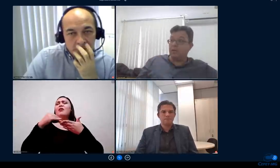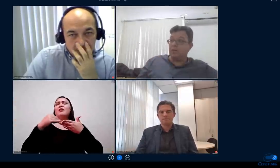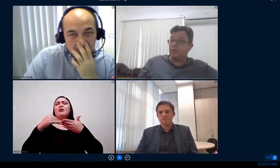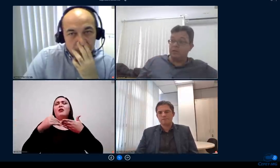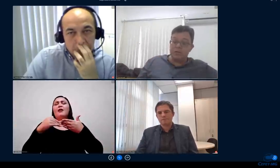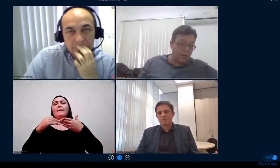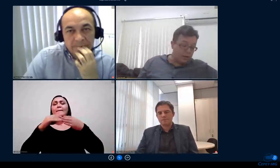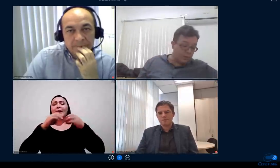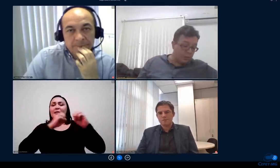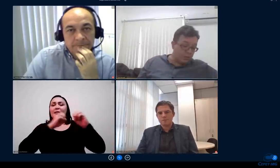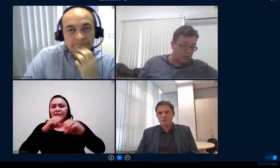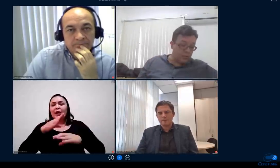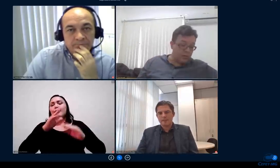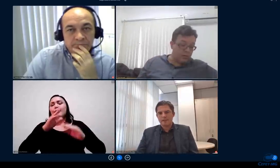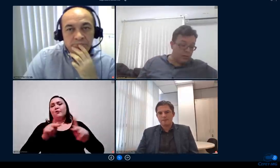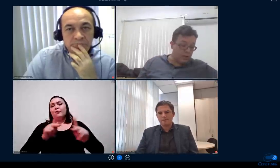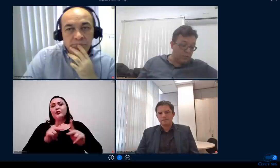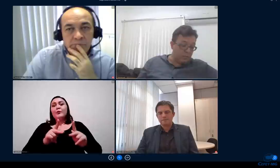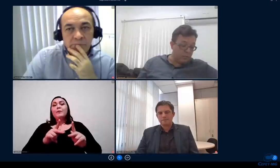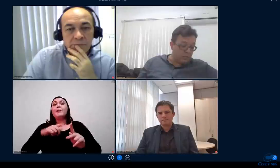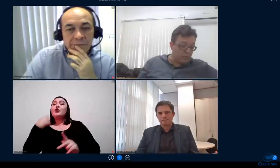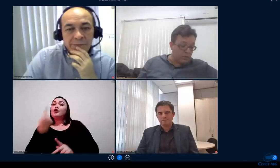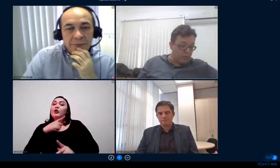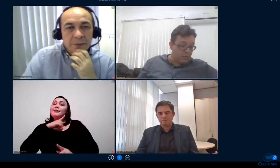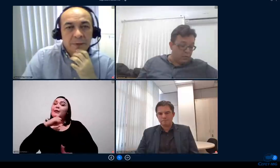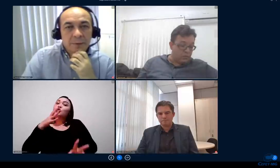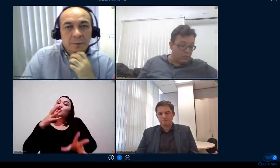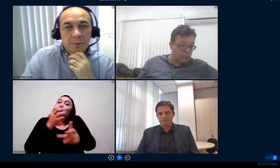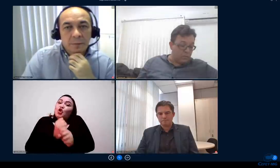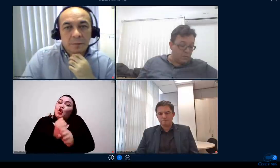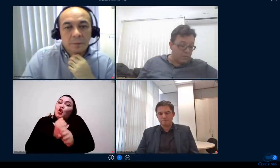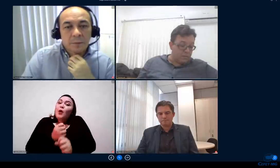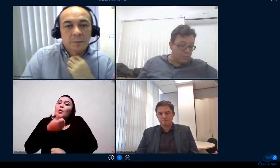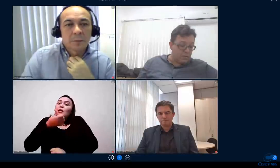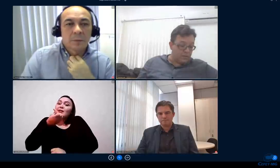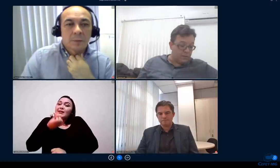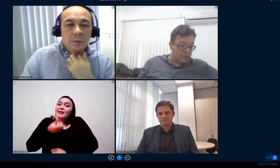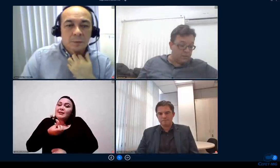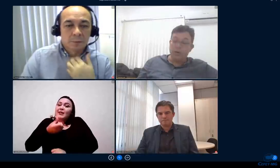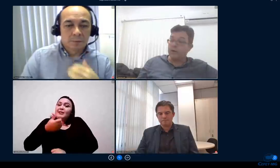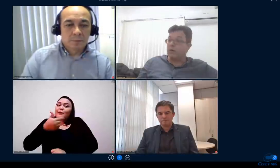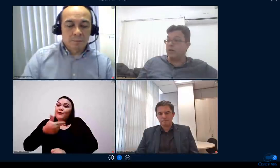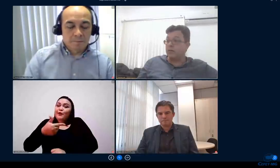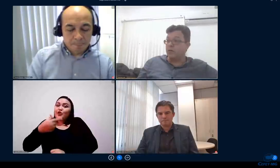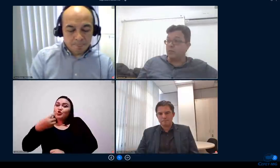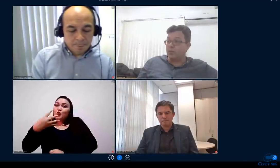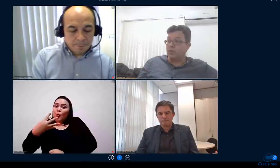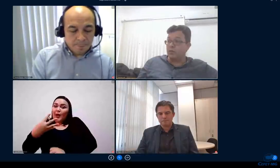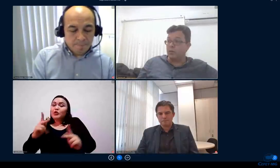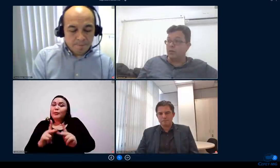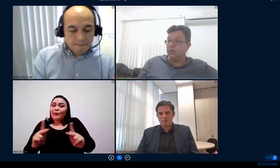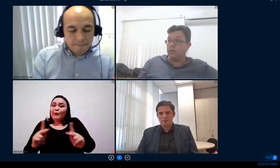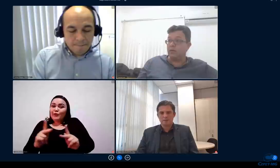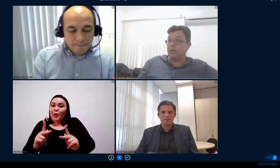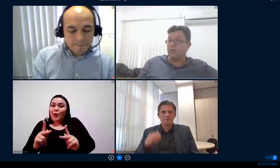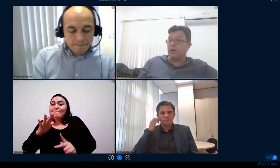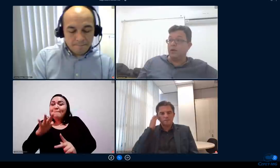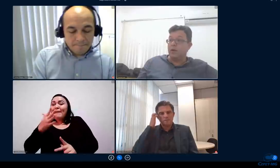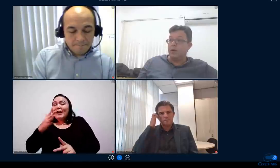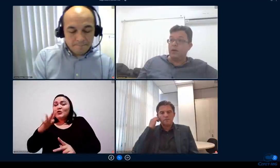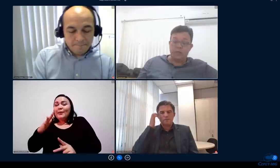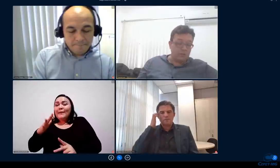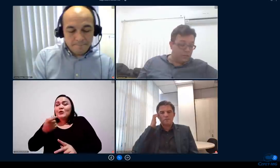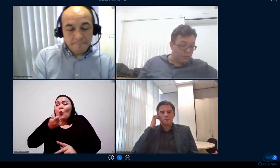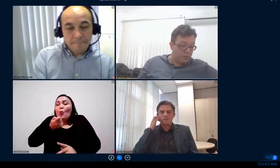624 professores que temos nós tivemos uma participação aí de quase 400 professores né